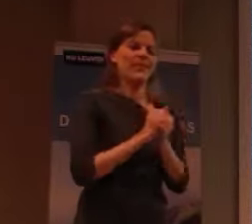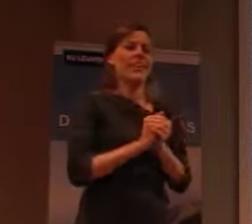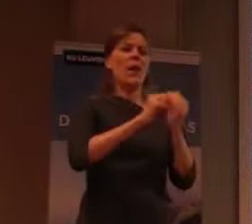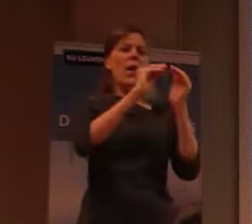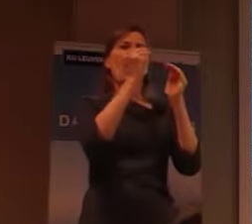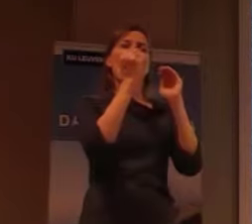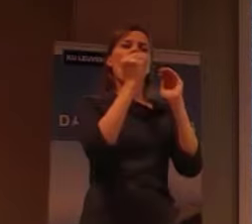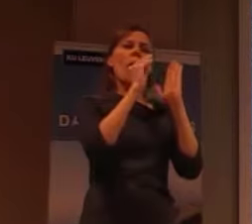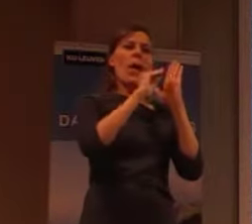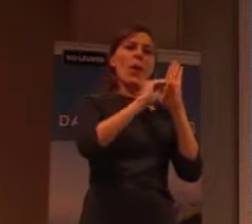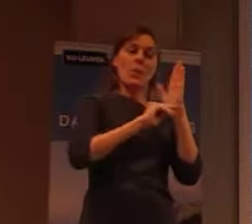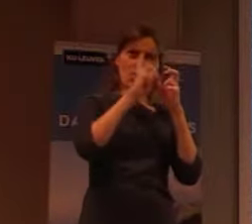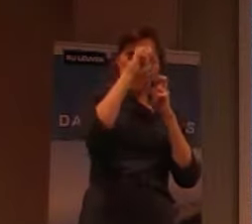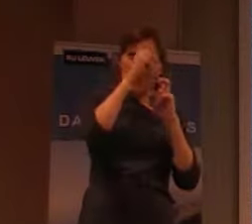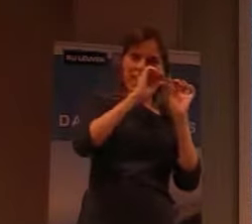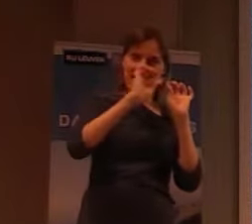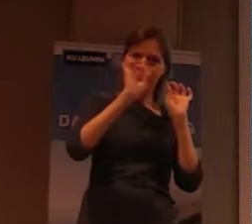Het is een ongekeur.